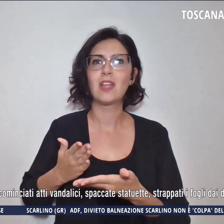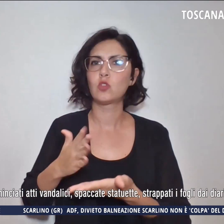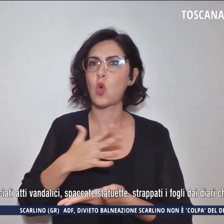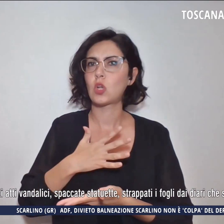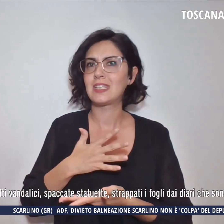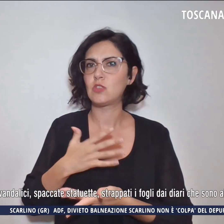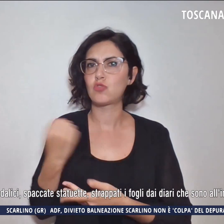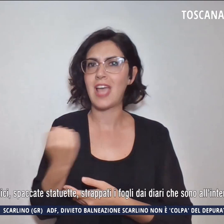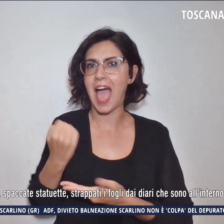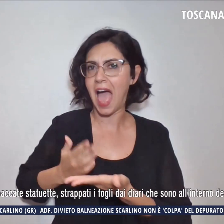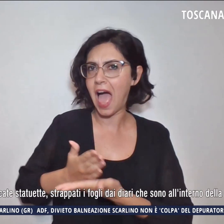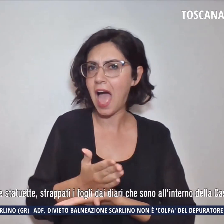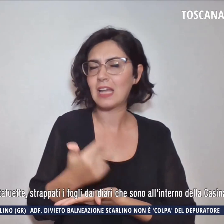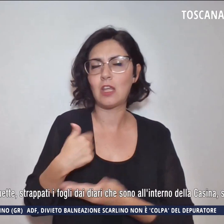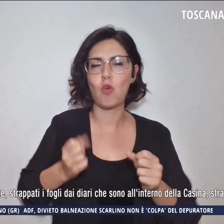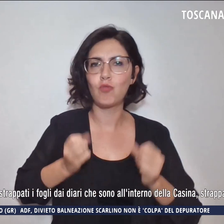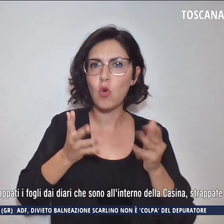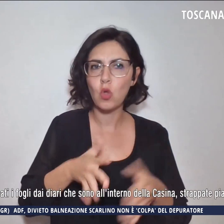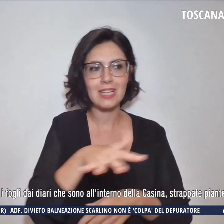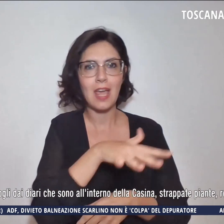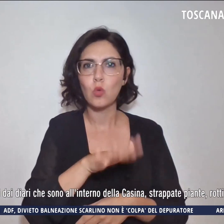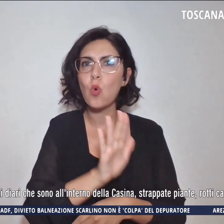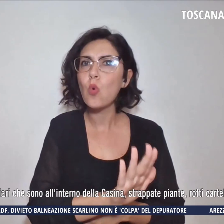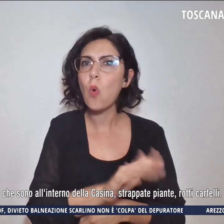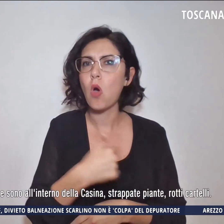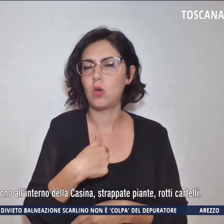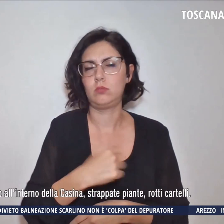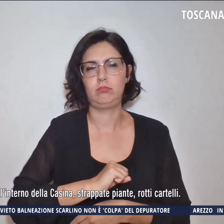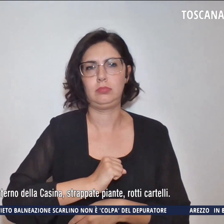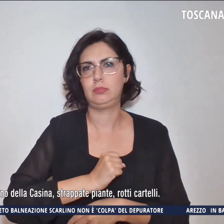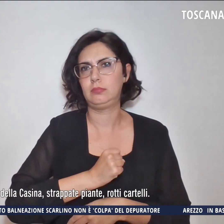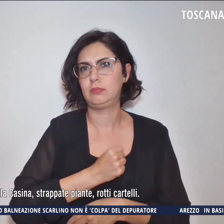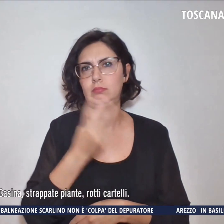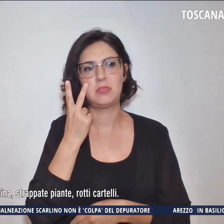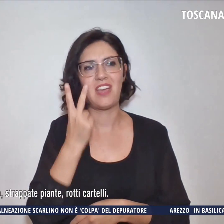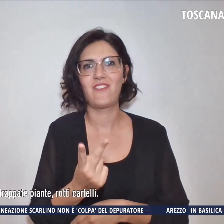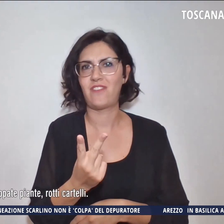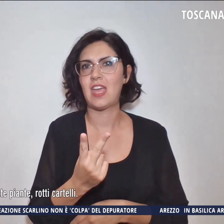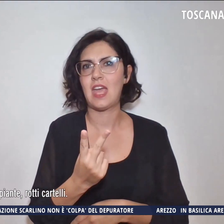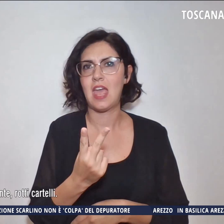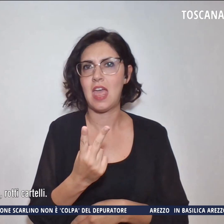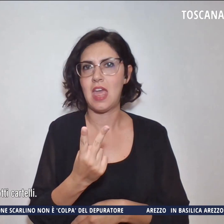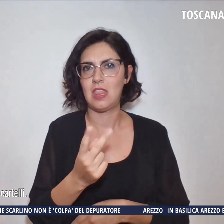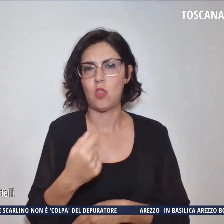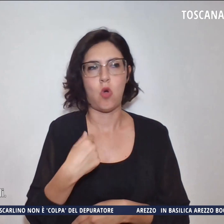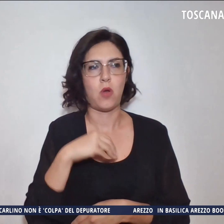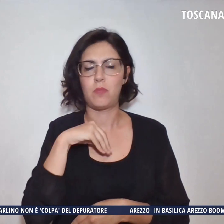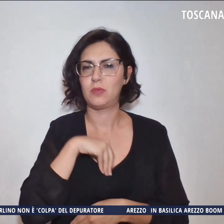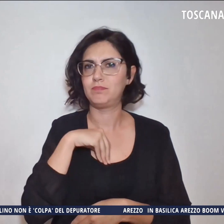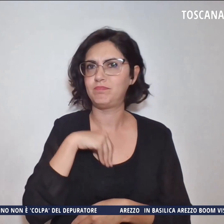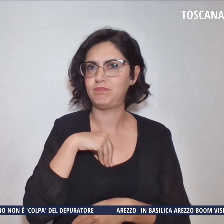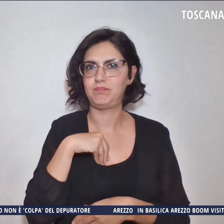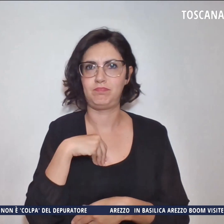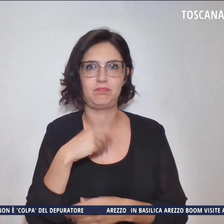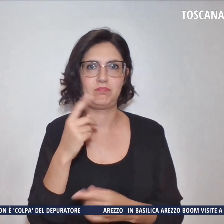volontariato in questo luogo soffro nel vedere la malvagità che regna nell'essere umano. Da mesi